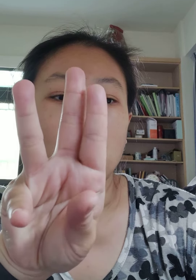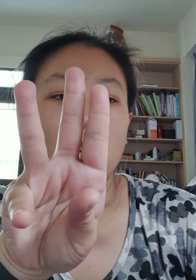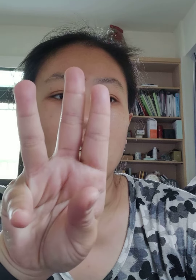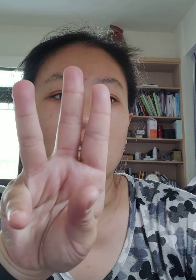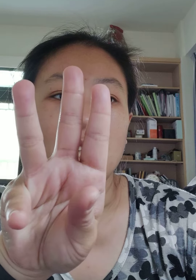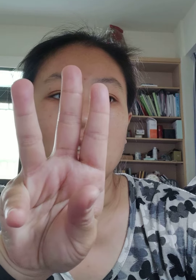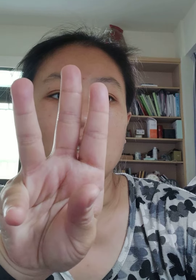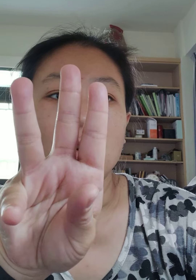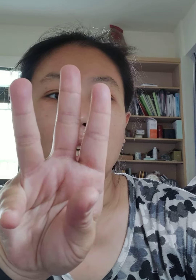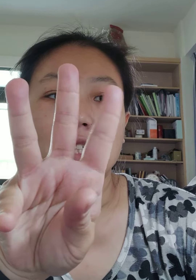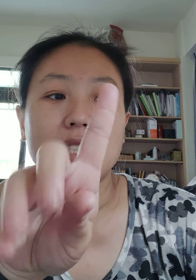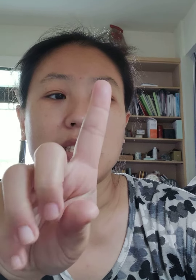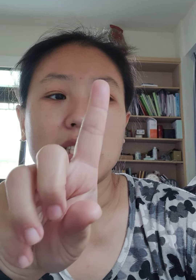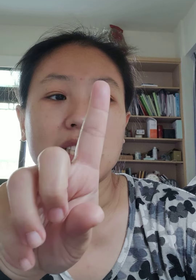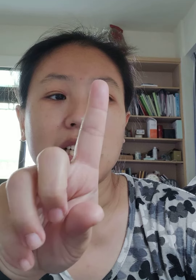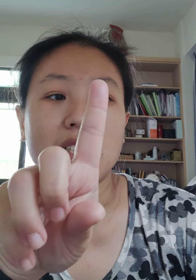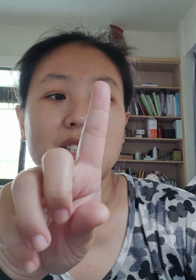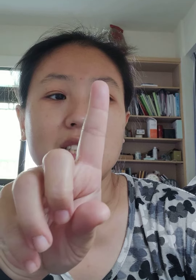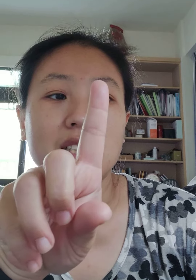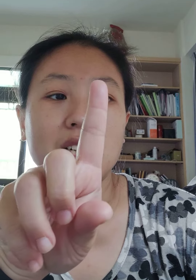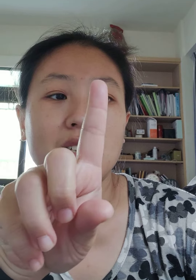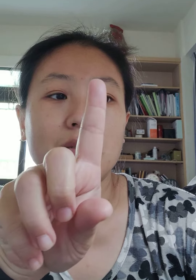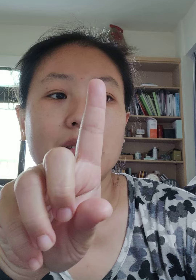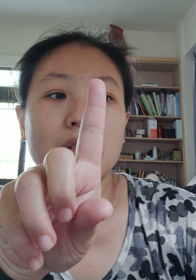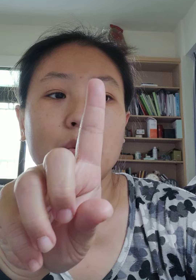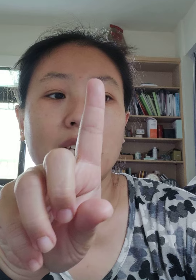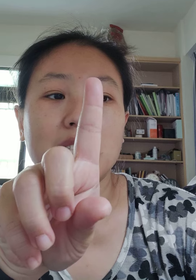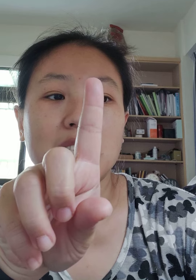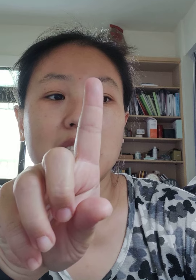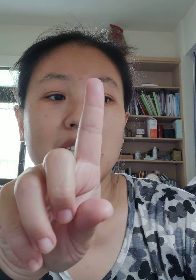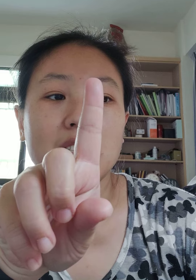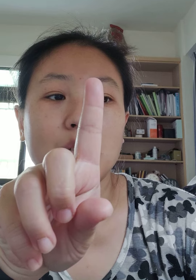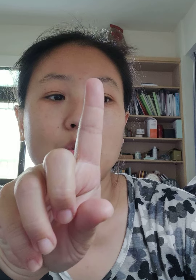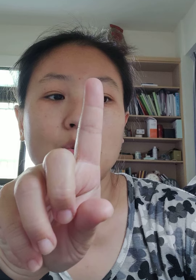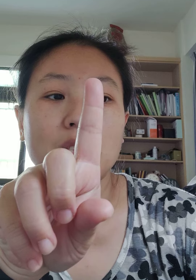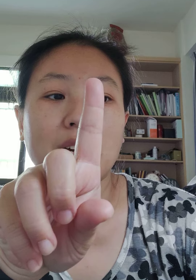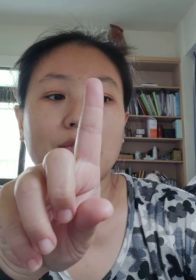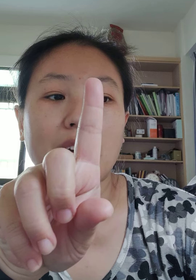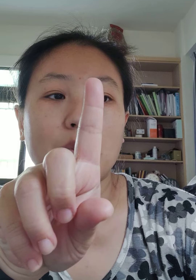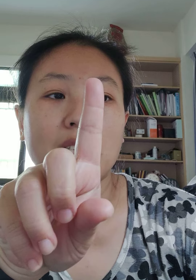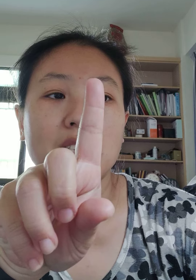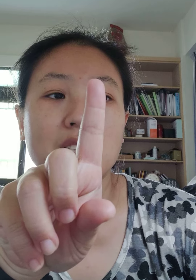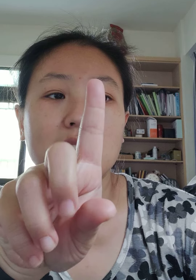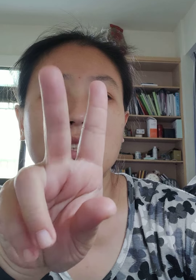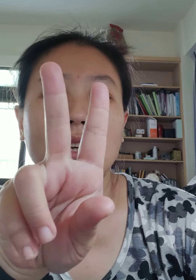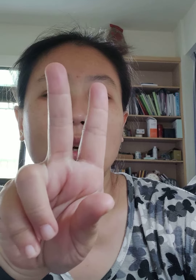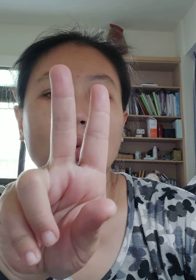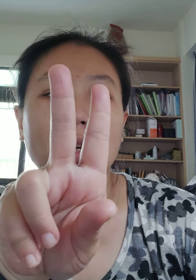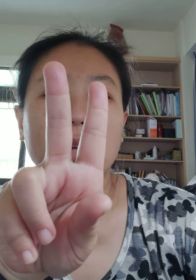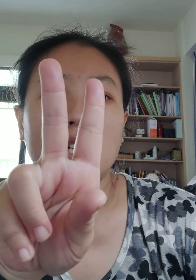归一归极乐极乐归极乐正路相法官是英归名